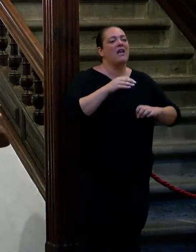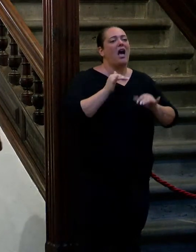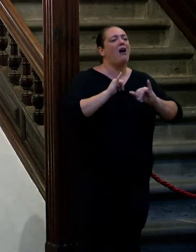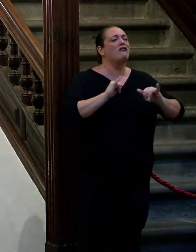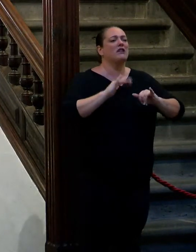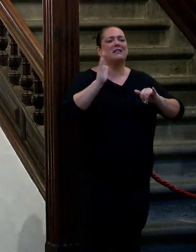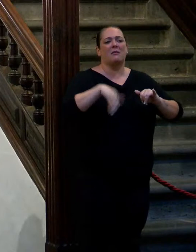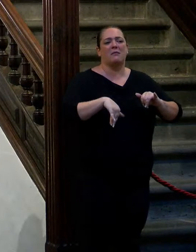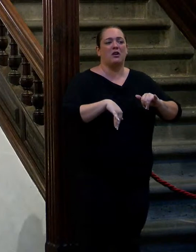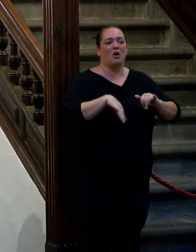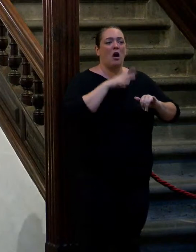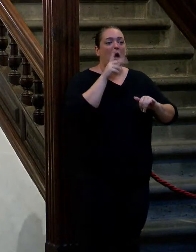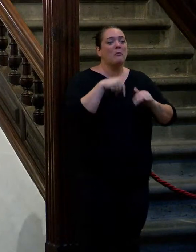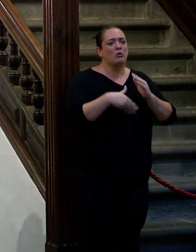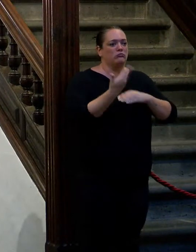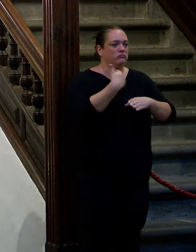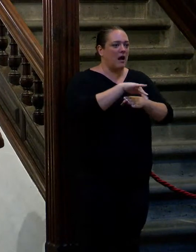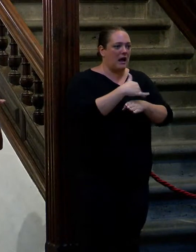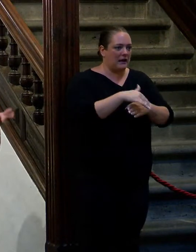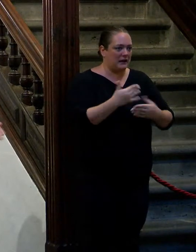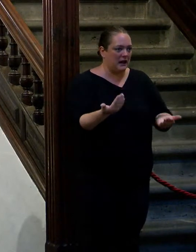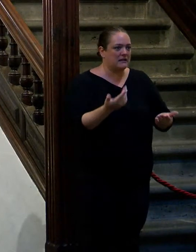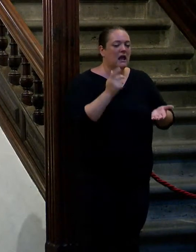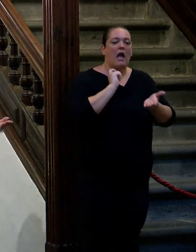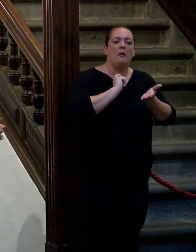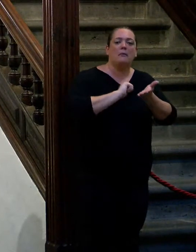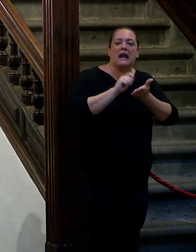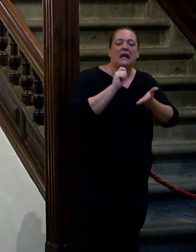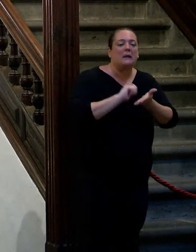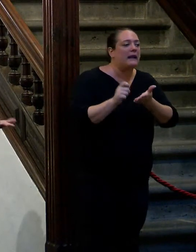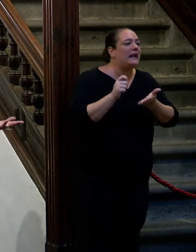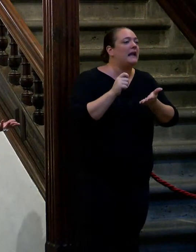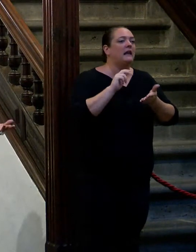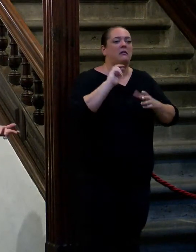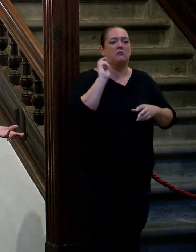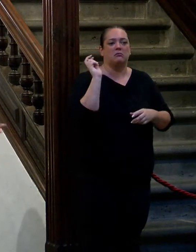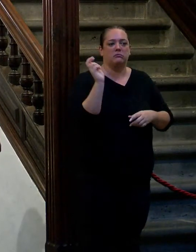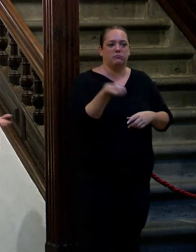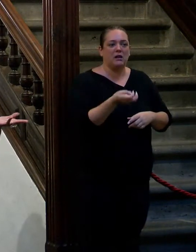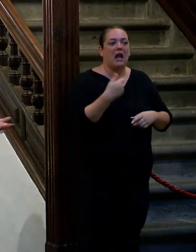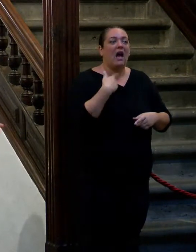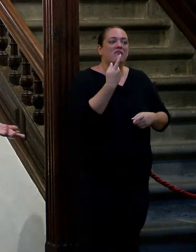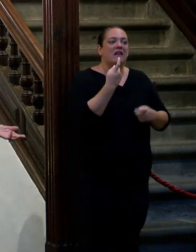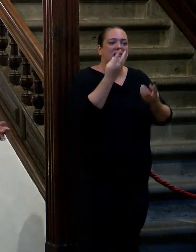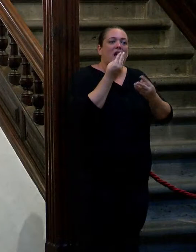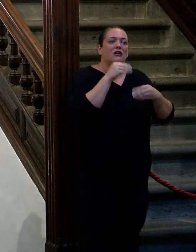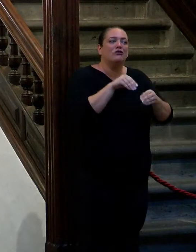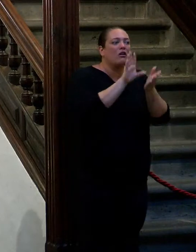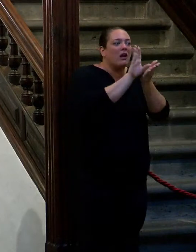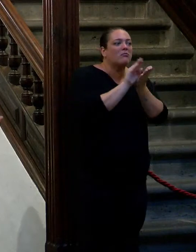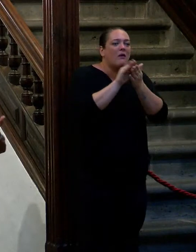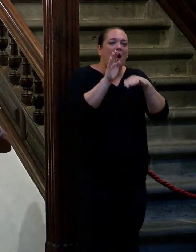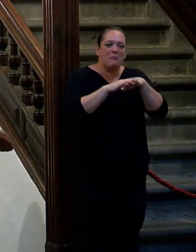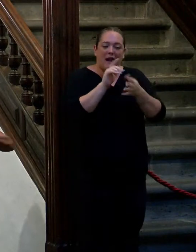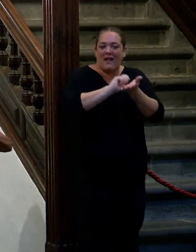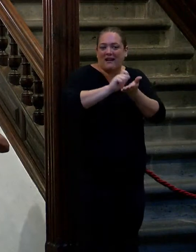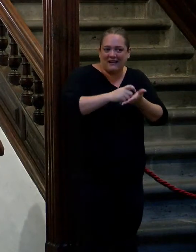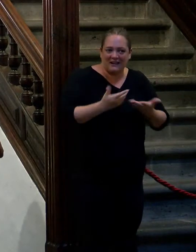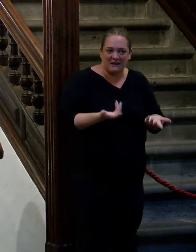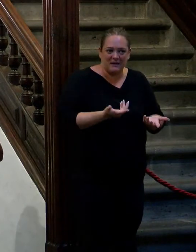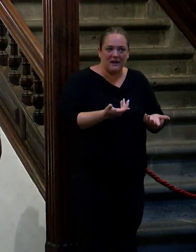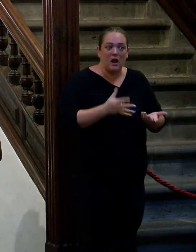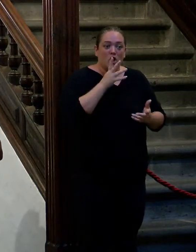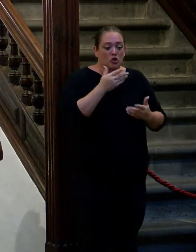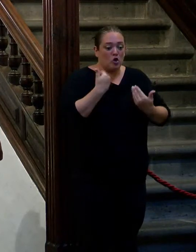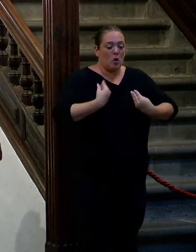la calle sale alimento para un creador sea para escribir o sea para lo que sea de dónde vas a pillar pues de la vida claro porque no todo está en